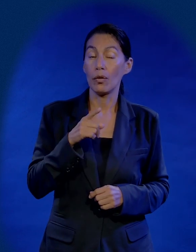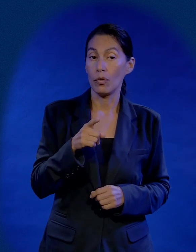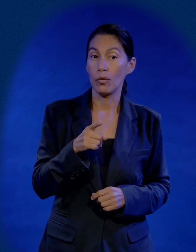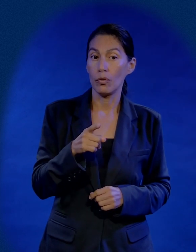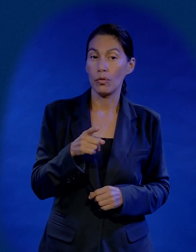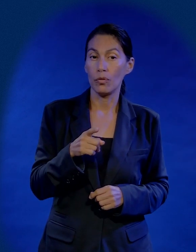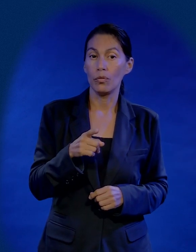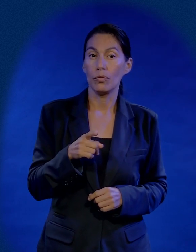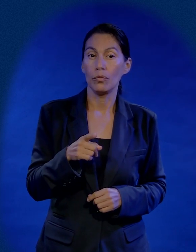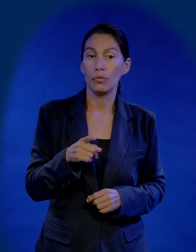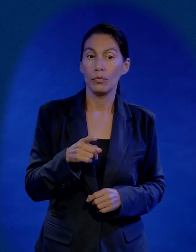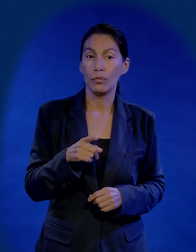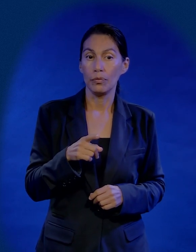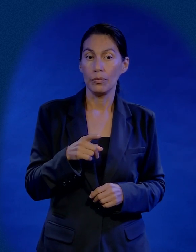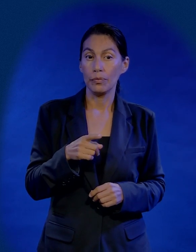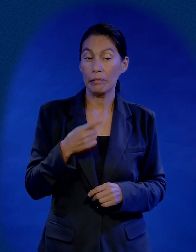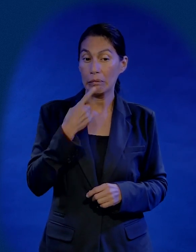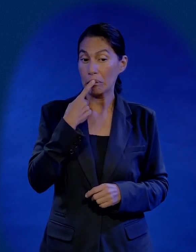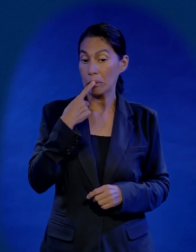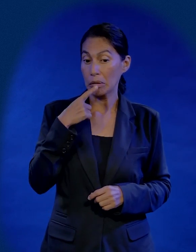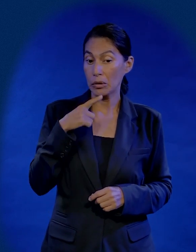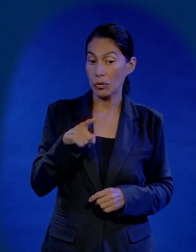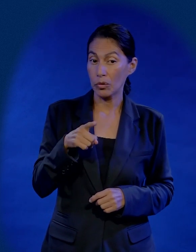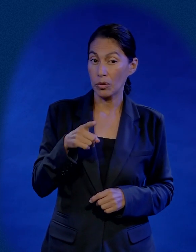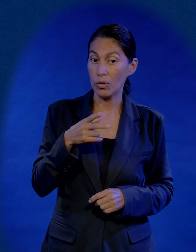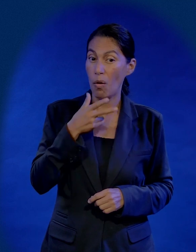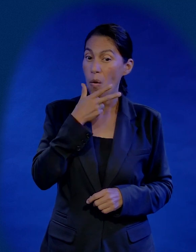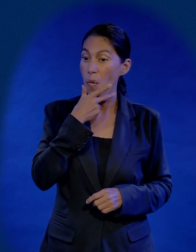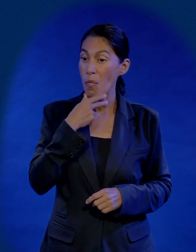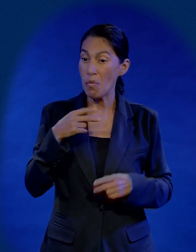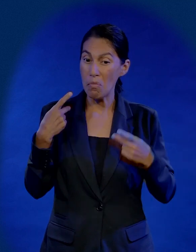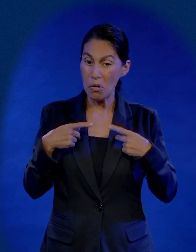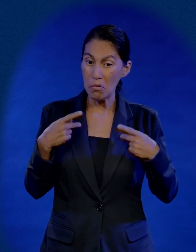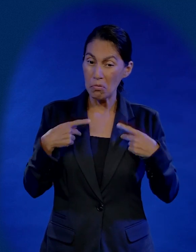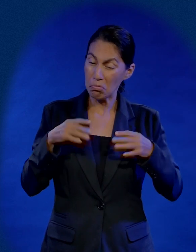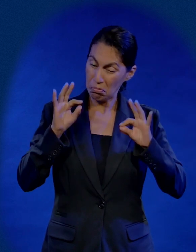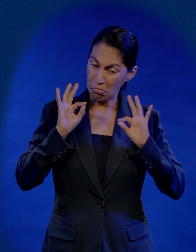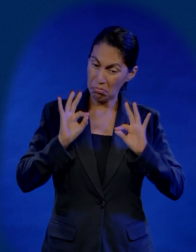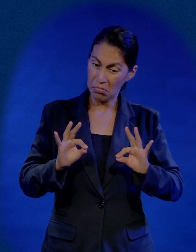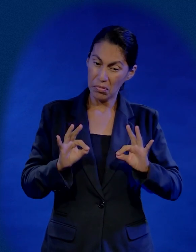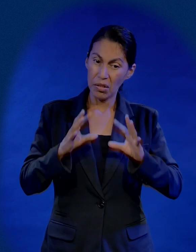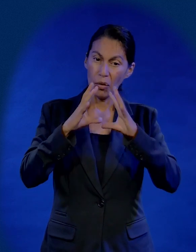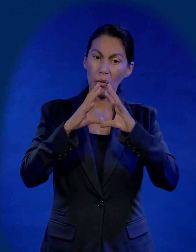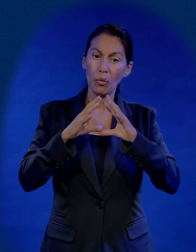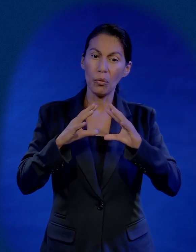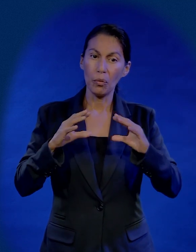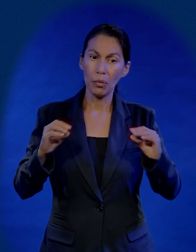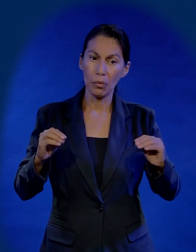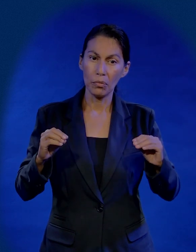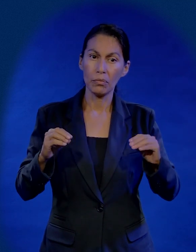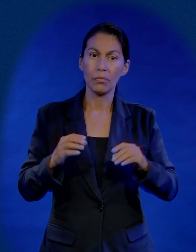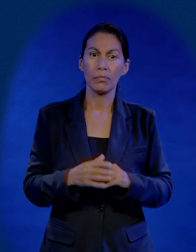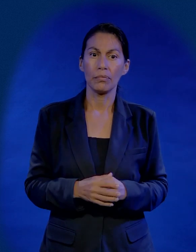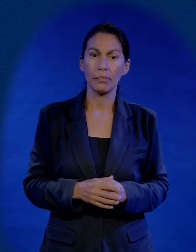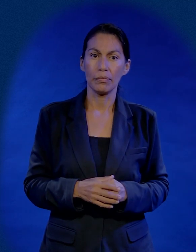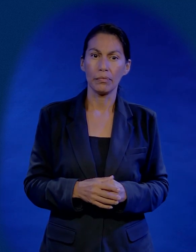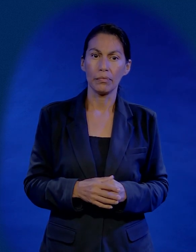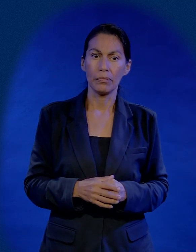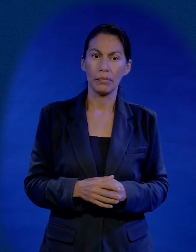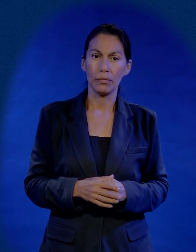Si tú vas a vender y traicionar a un hombre que ha sanado personas en tu presencia. Que ha